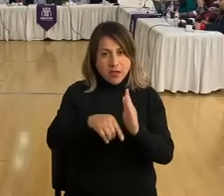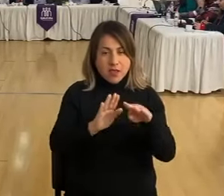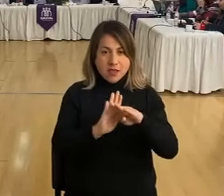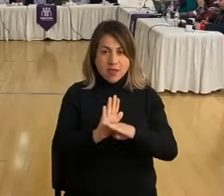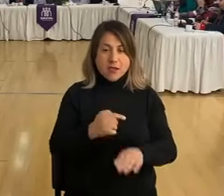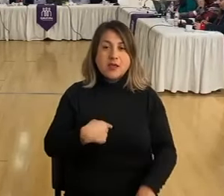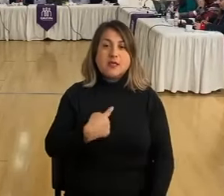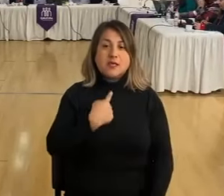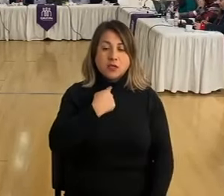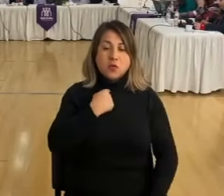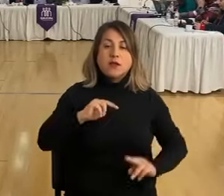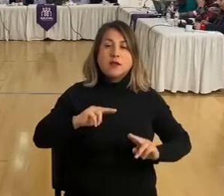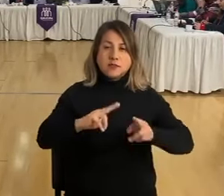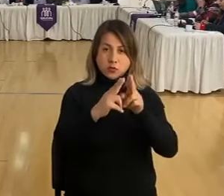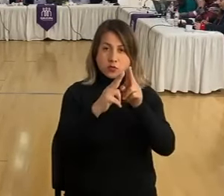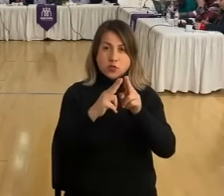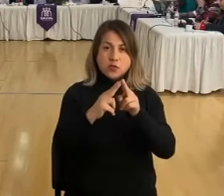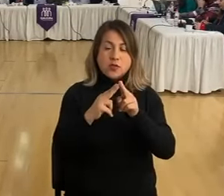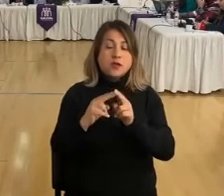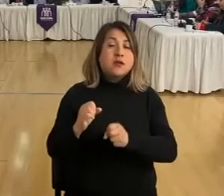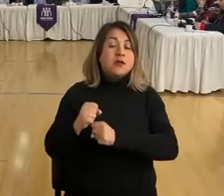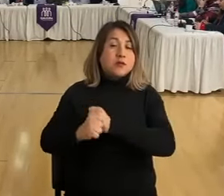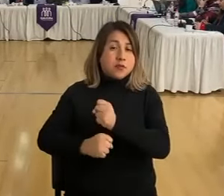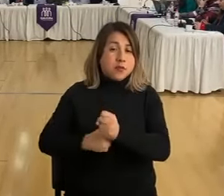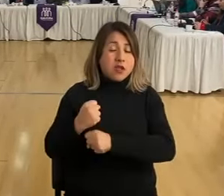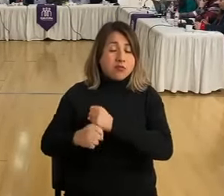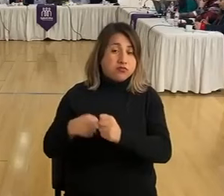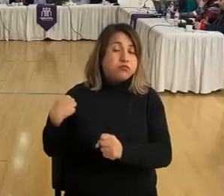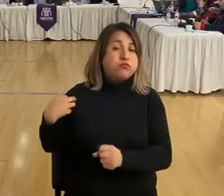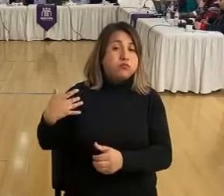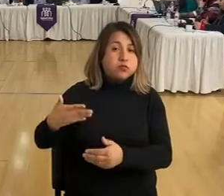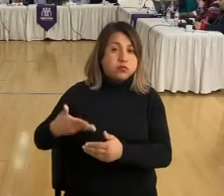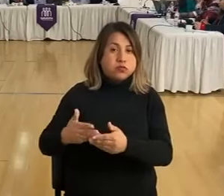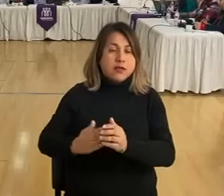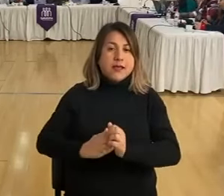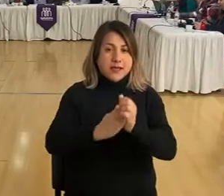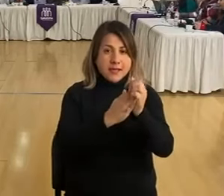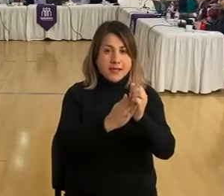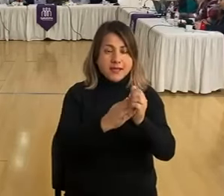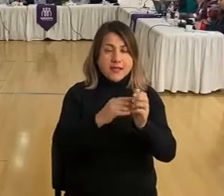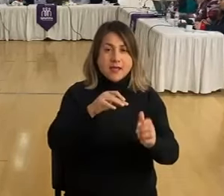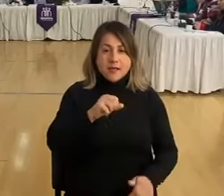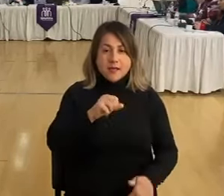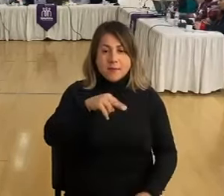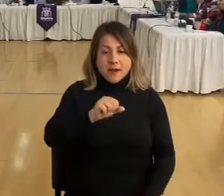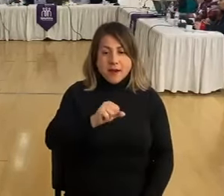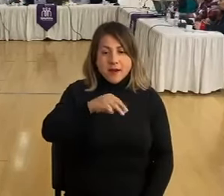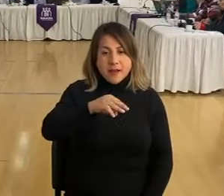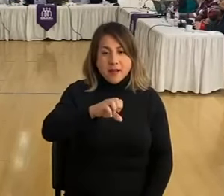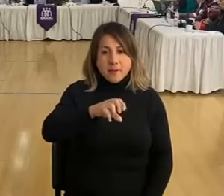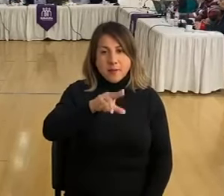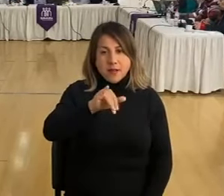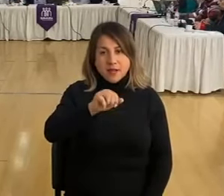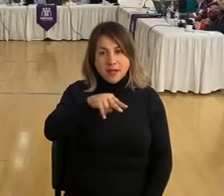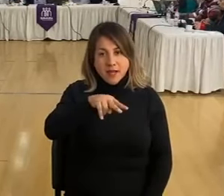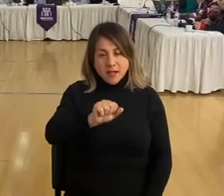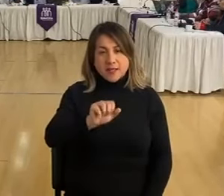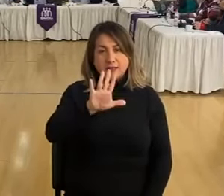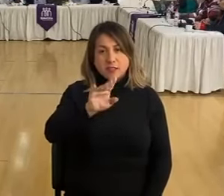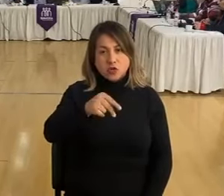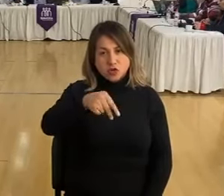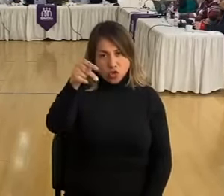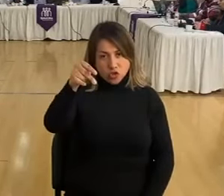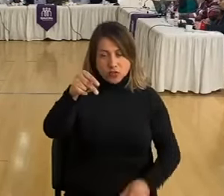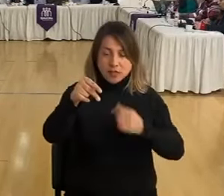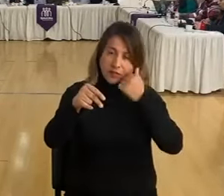Quilicura se construye históricamente desde lo que es el eje Panamericana Norte, hoy día Ruta 5 Norte, no es